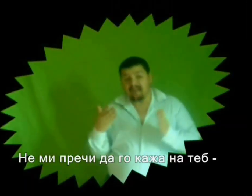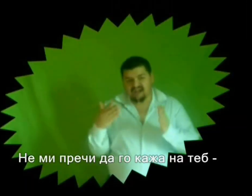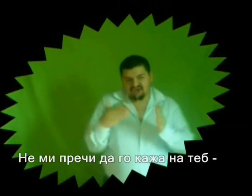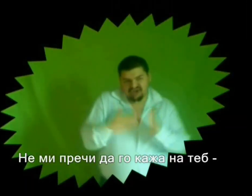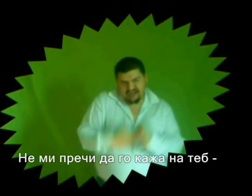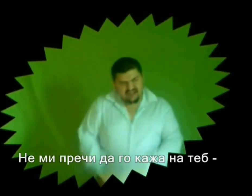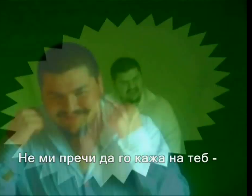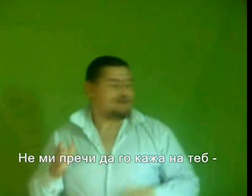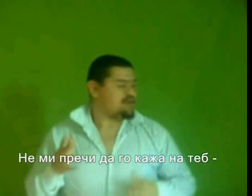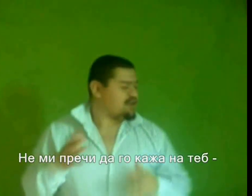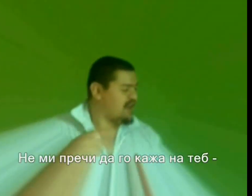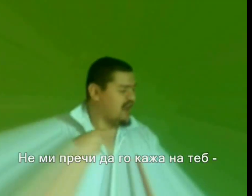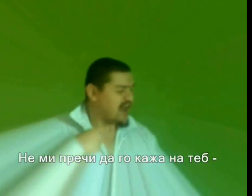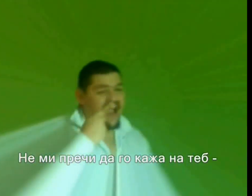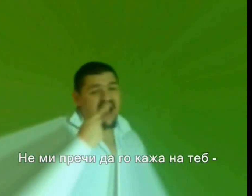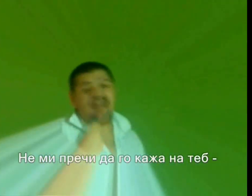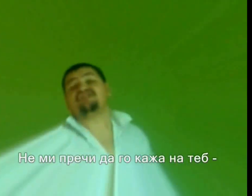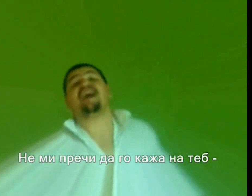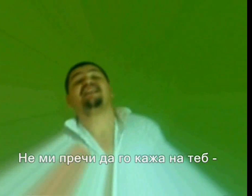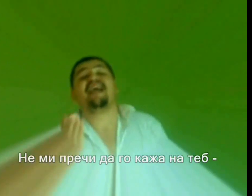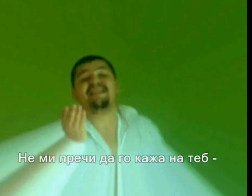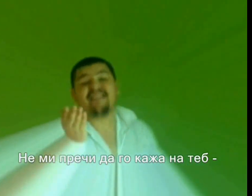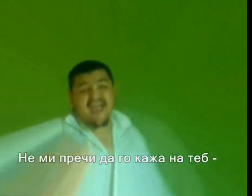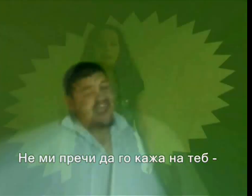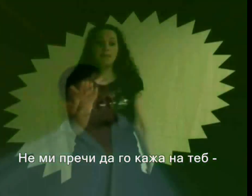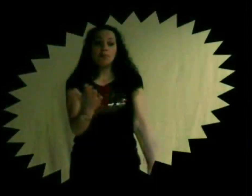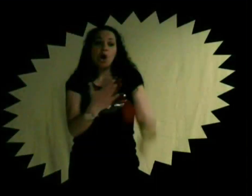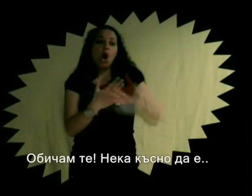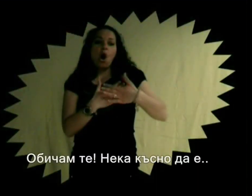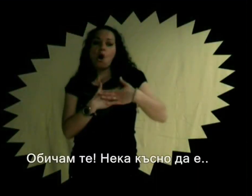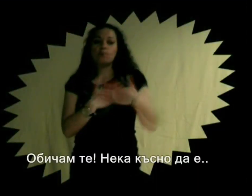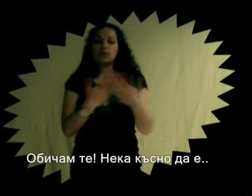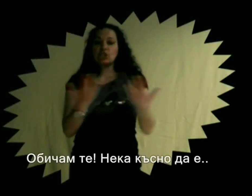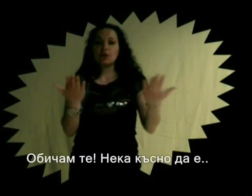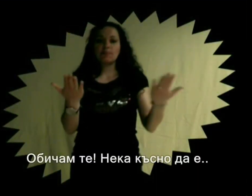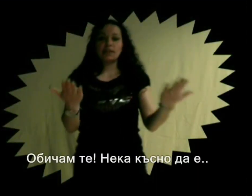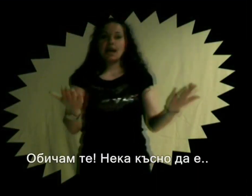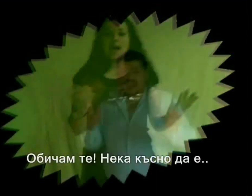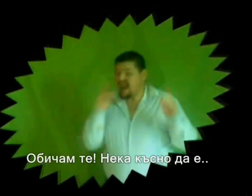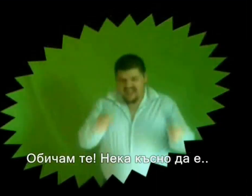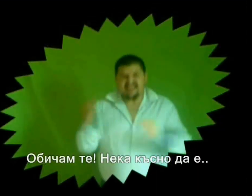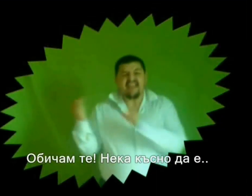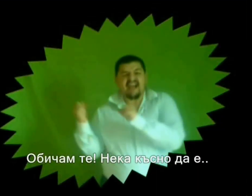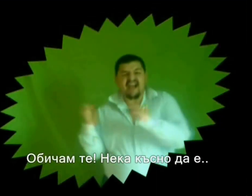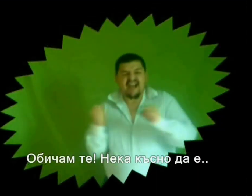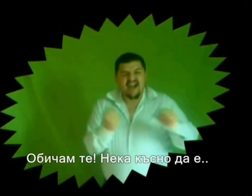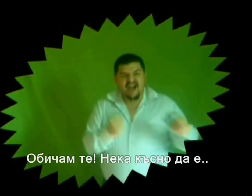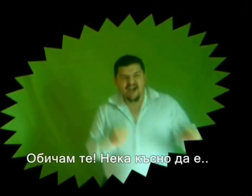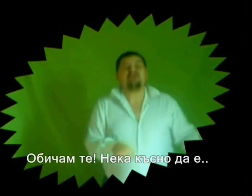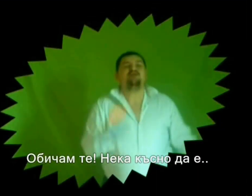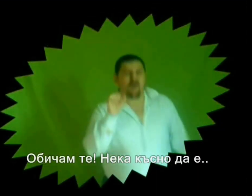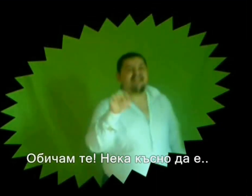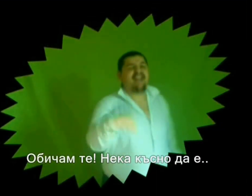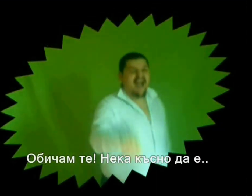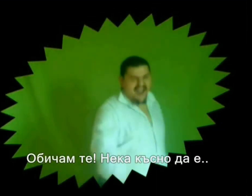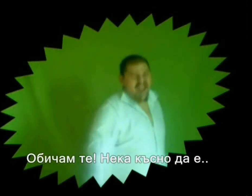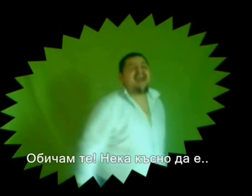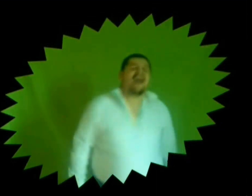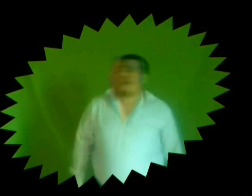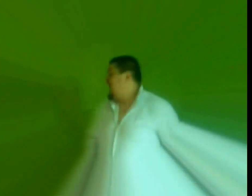ми пречи да го кажа на те, обичам те, някакъсно да е.